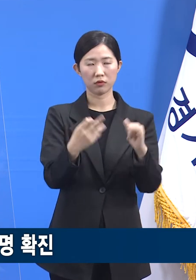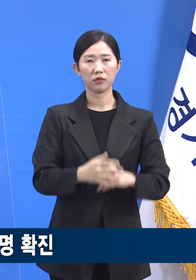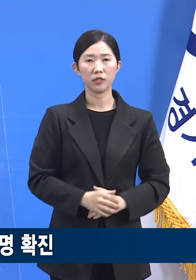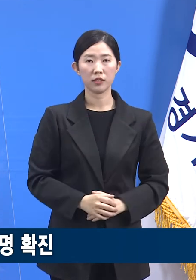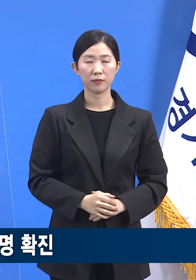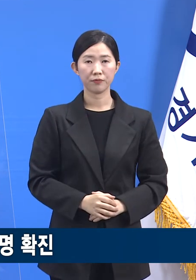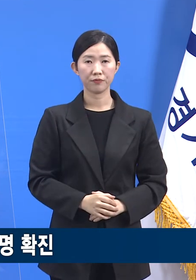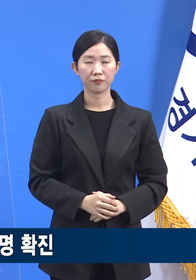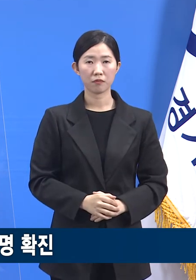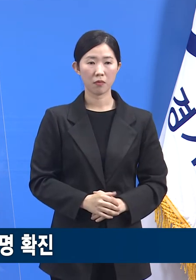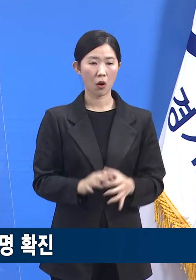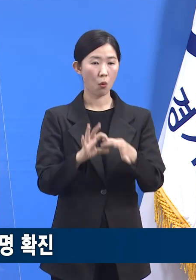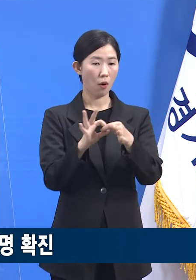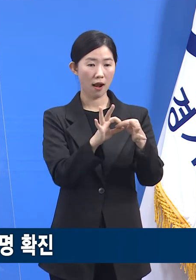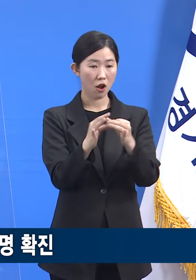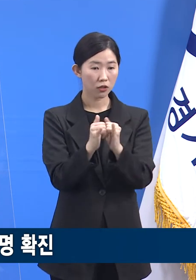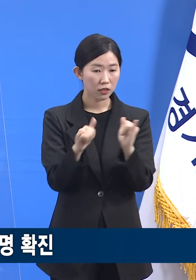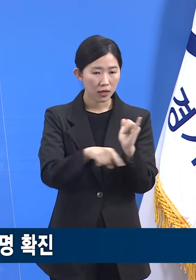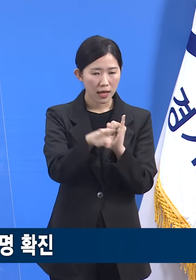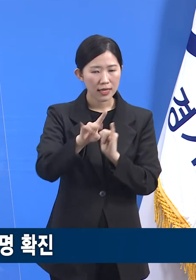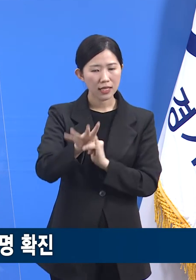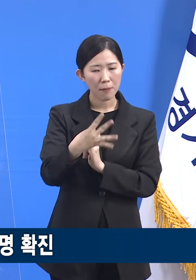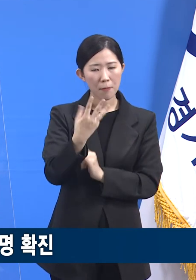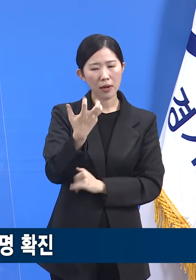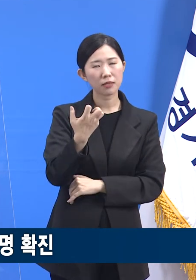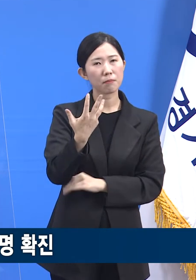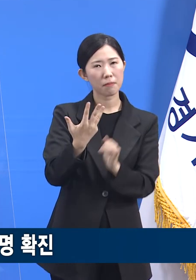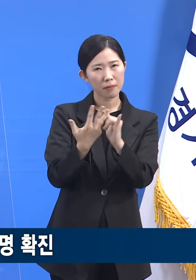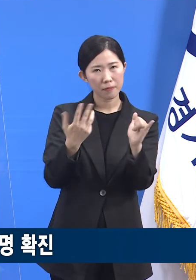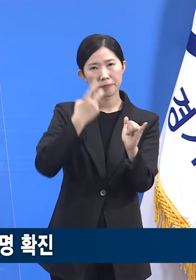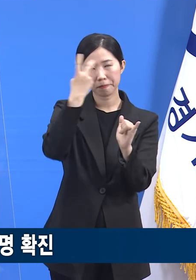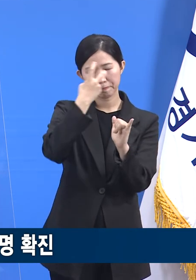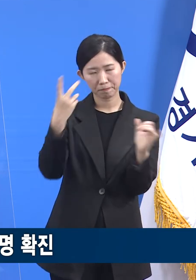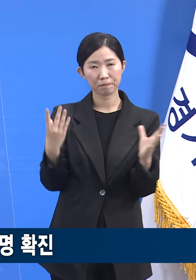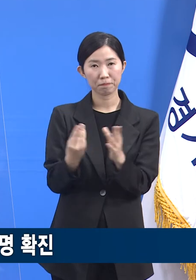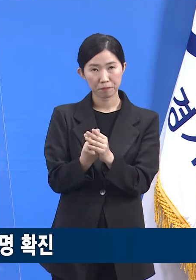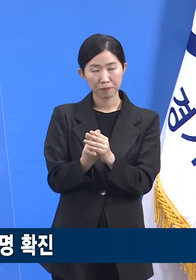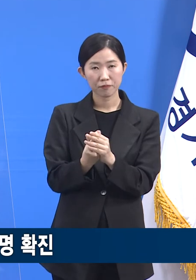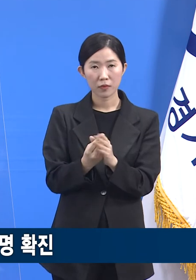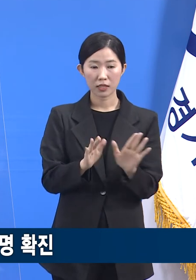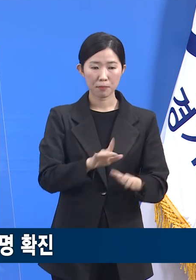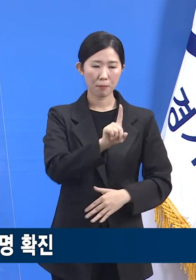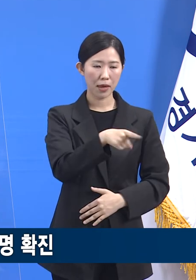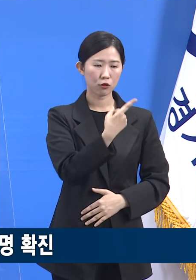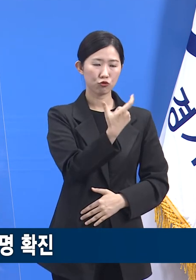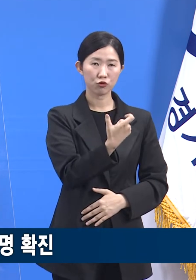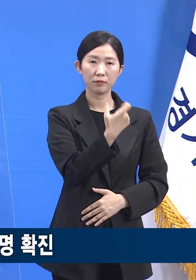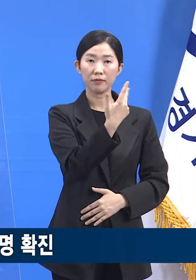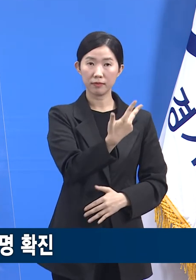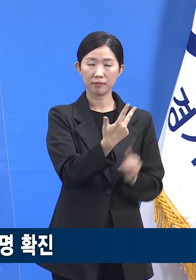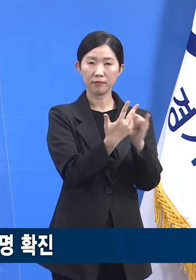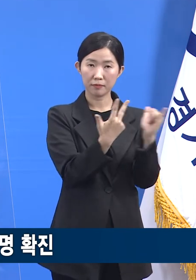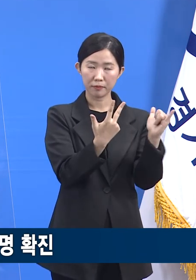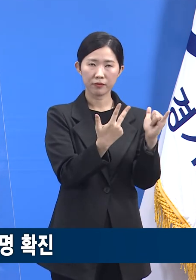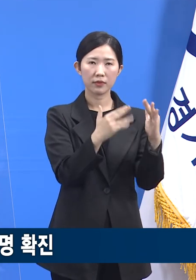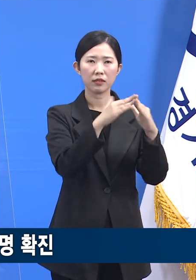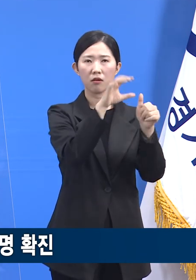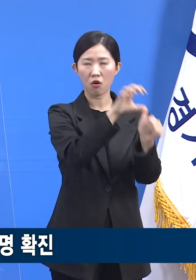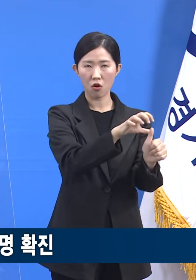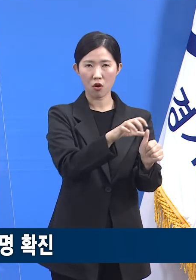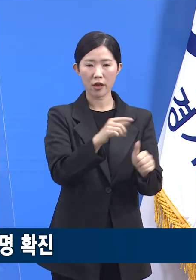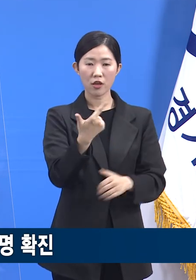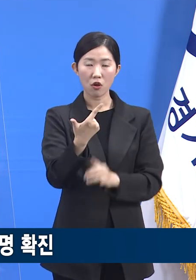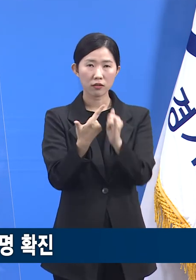관련자 488명에 대해 일제 검사를 완료했고 167명은 자가격리, 6명은 능동